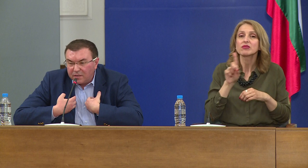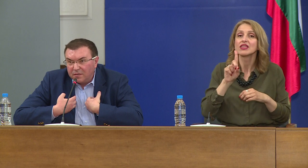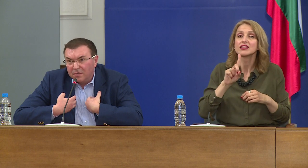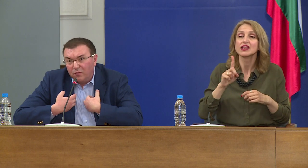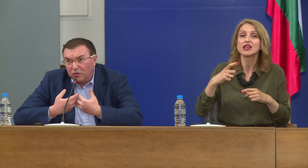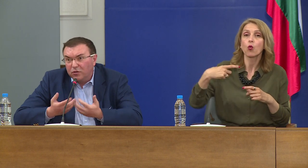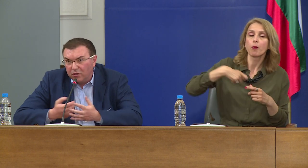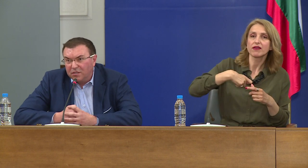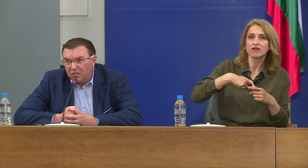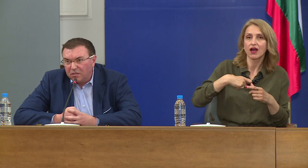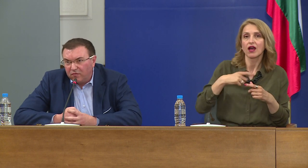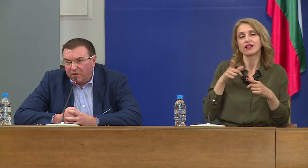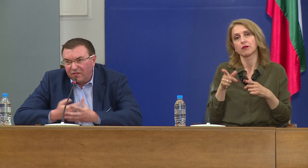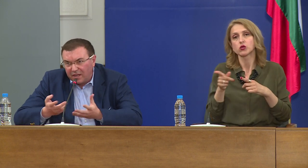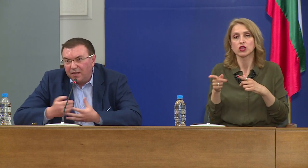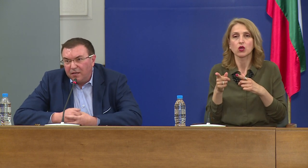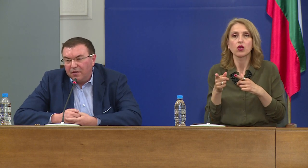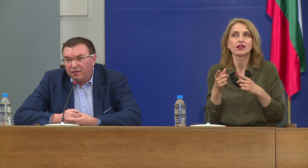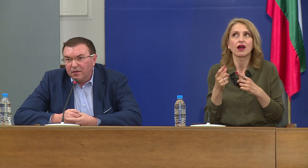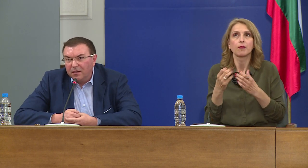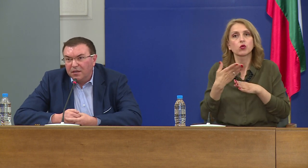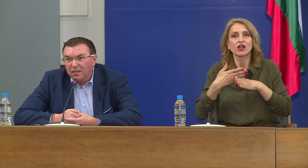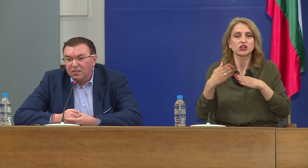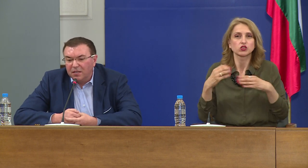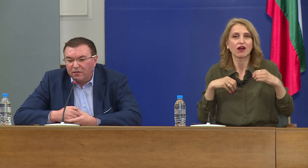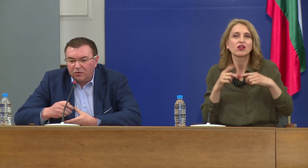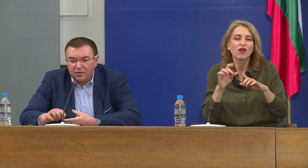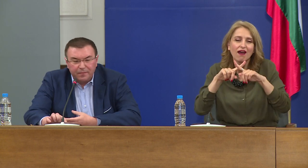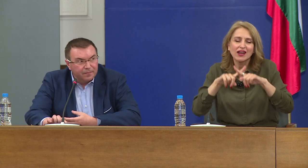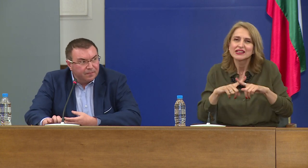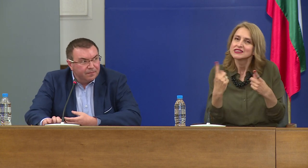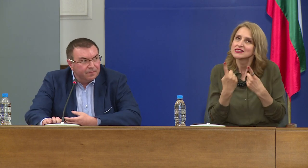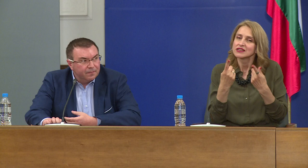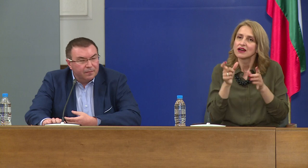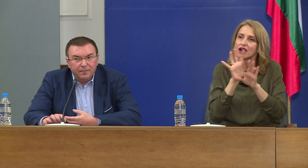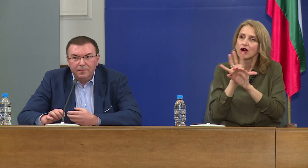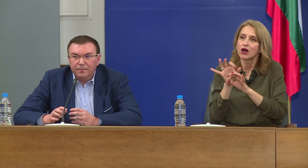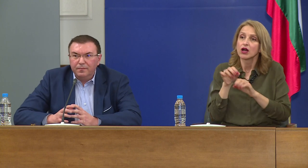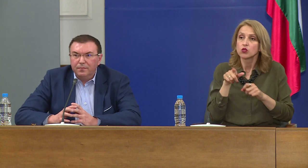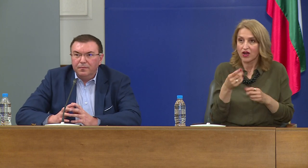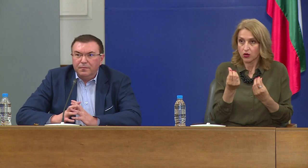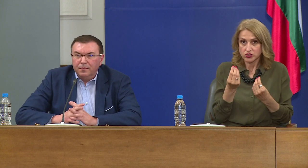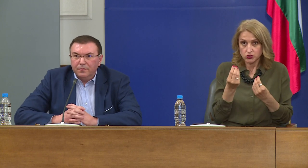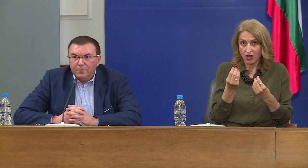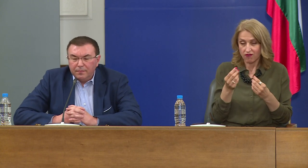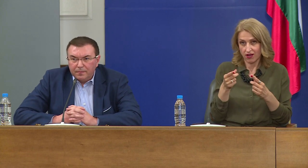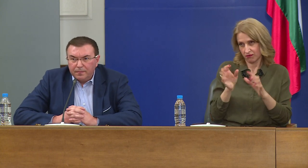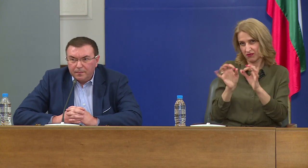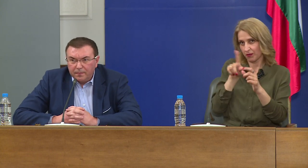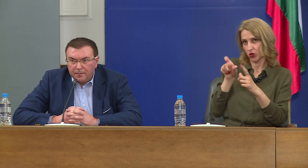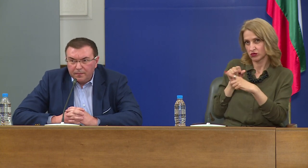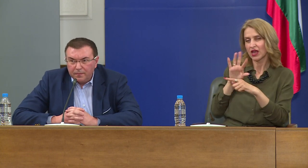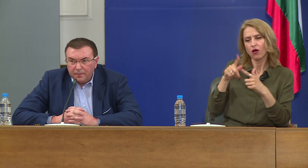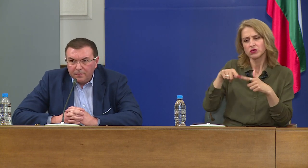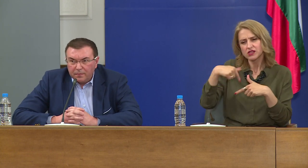убива, за да може и той да съществува. Това е характерист. значи ли, че следващите вълни, евентуално, ако има